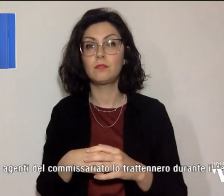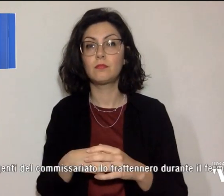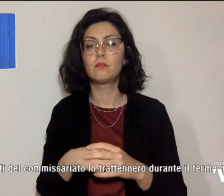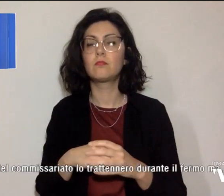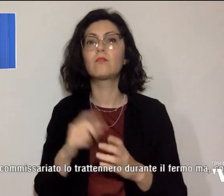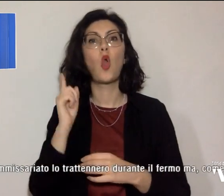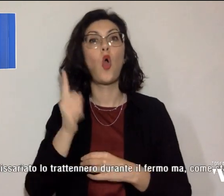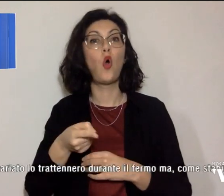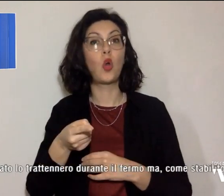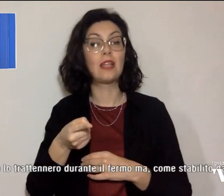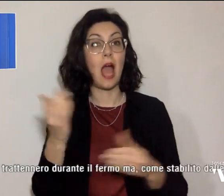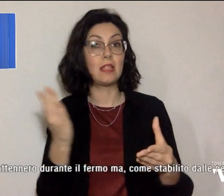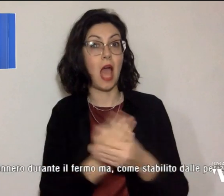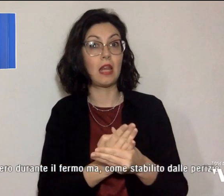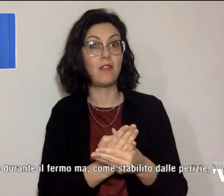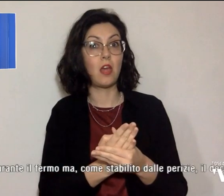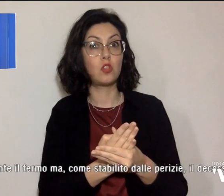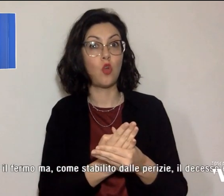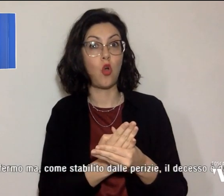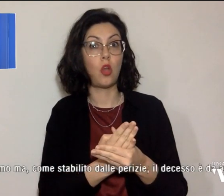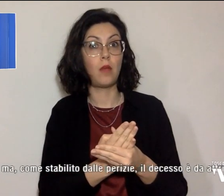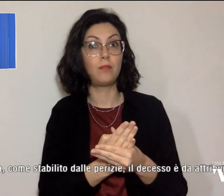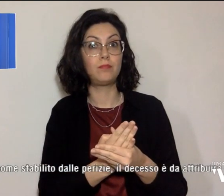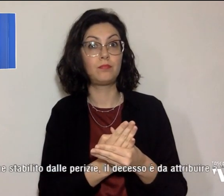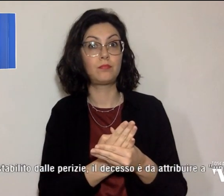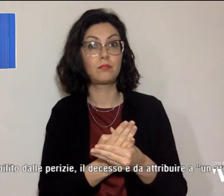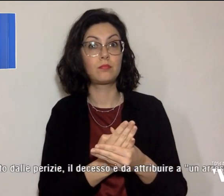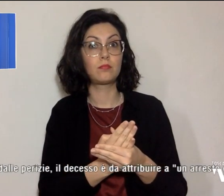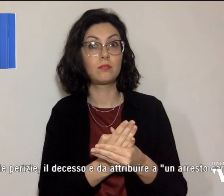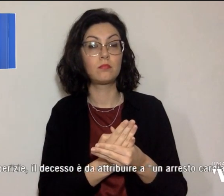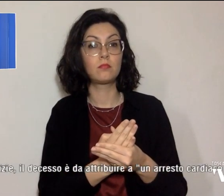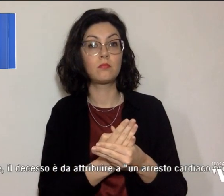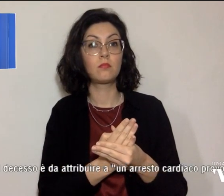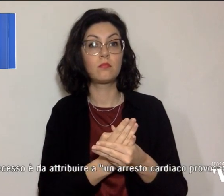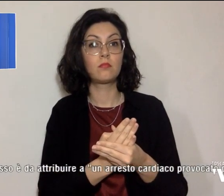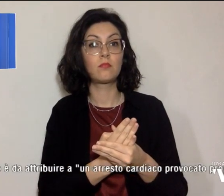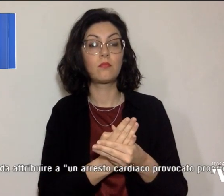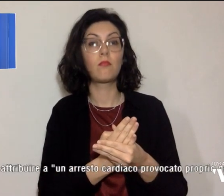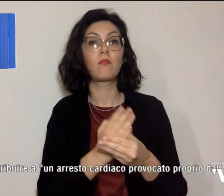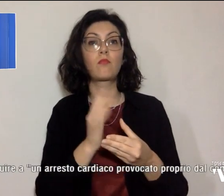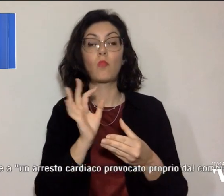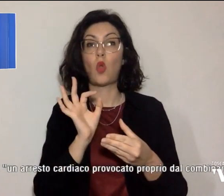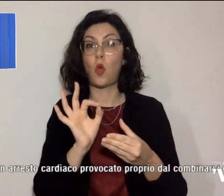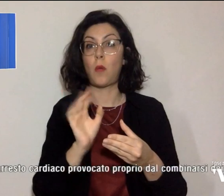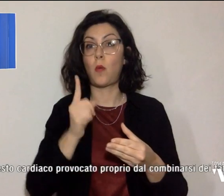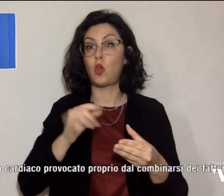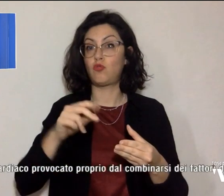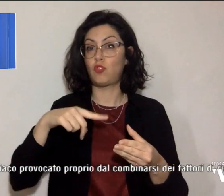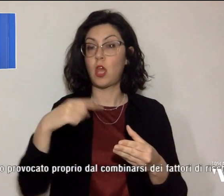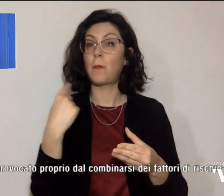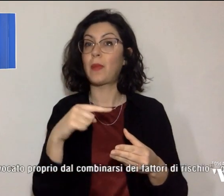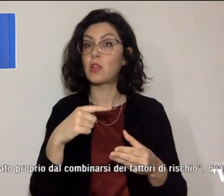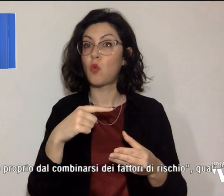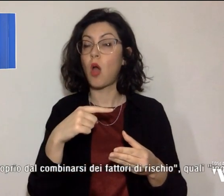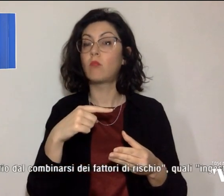archiviazione del GIP Mancuso